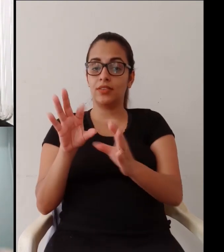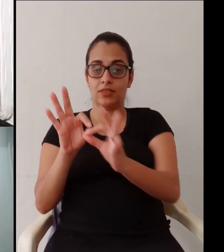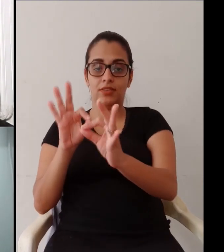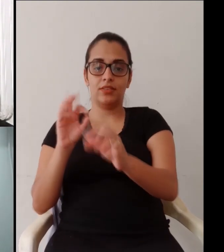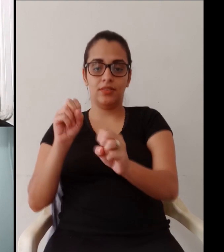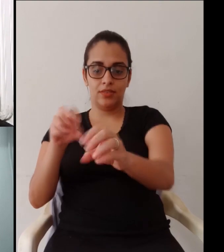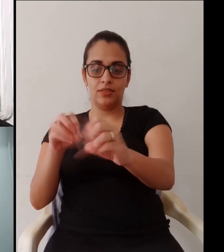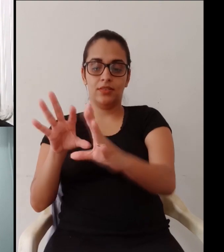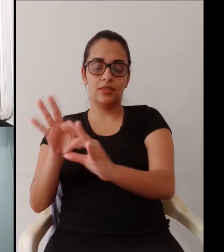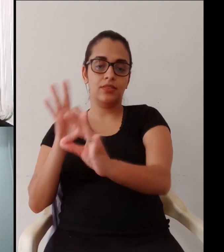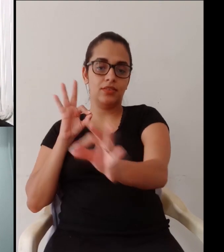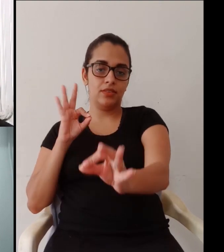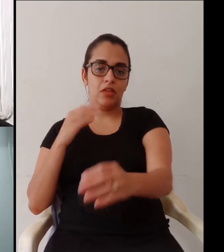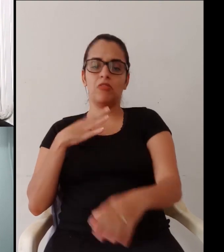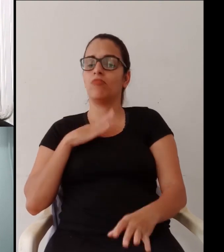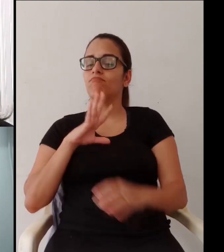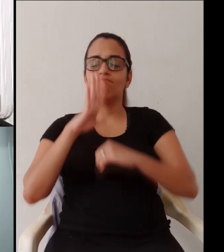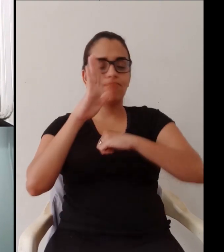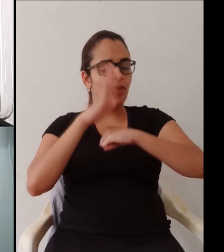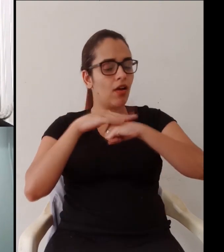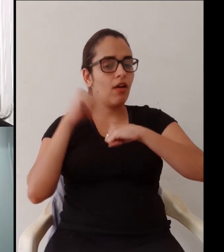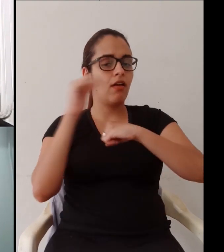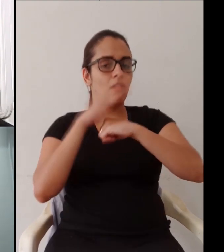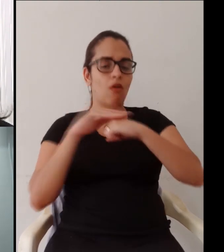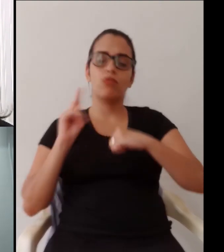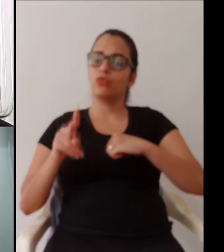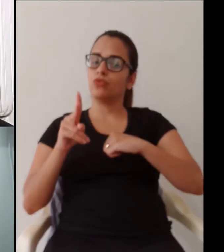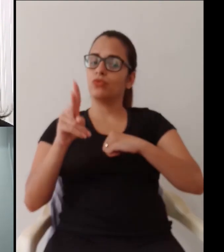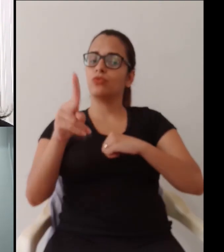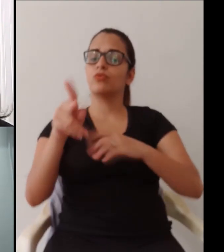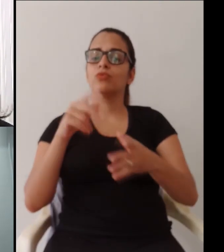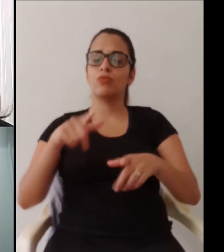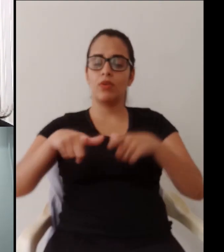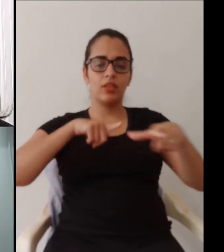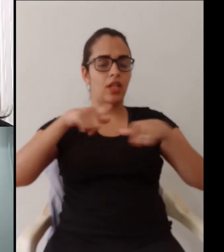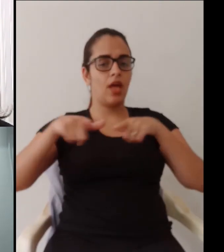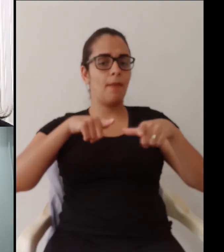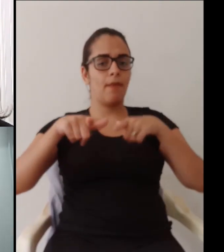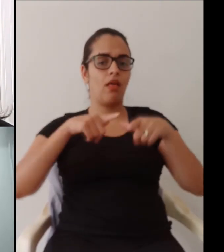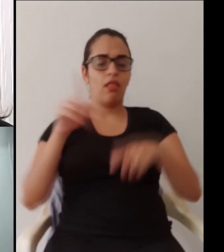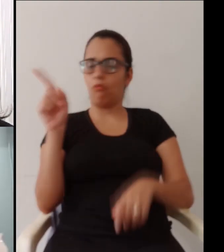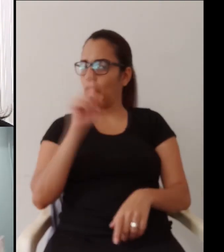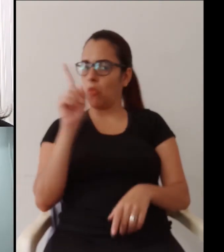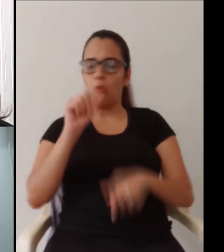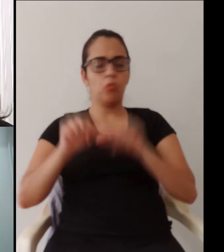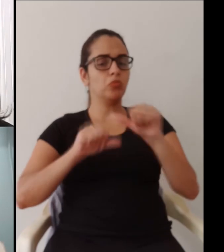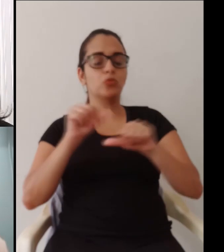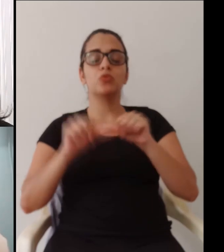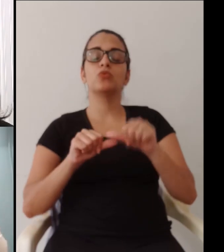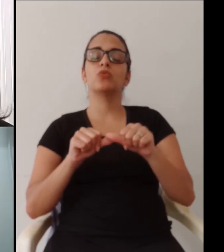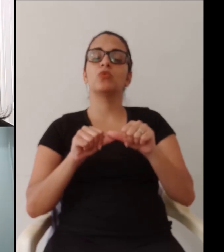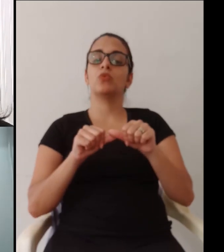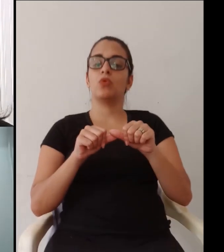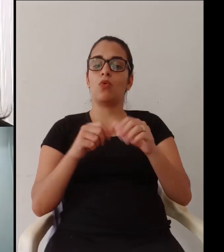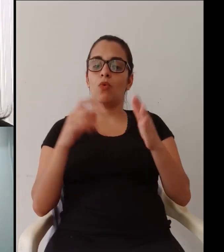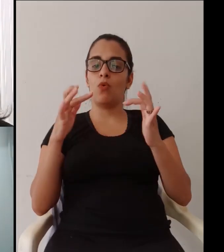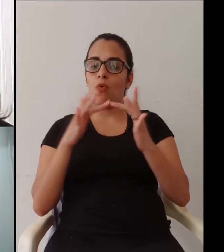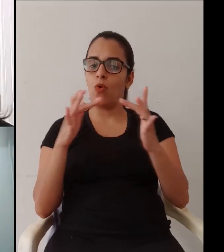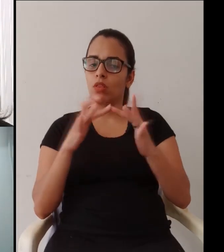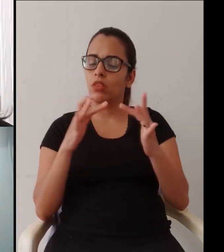um monte de gente que são os nossos alunos na modalidade à distância e que eu tenho um total carinho